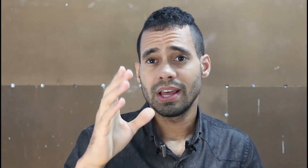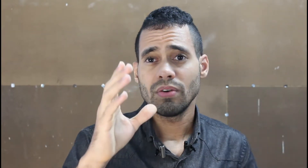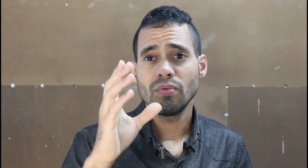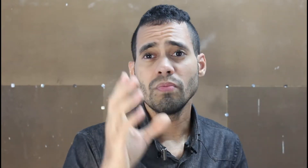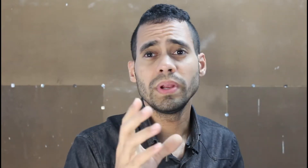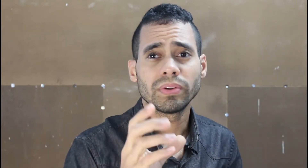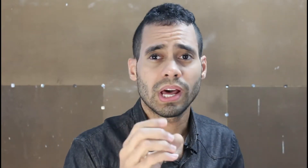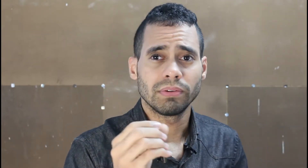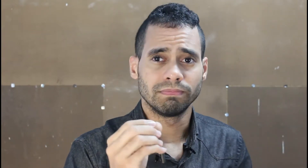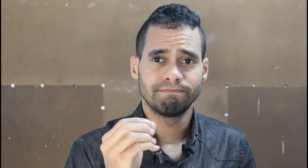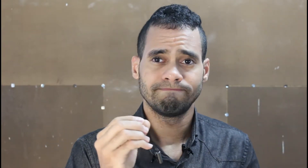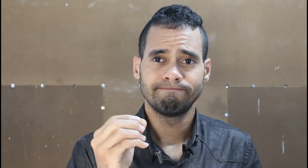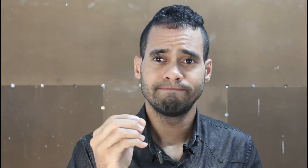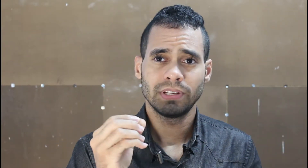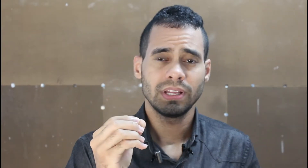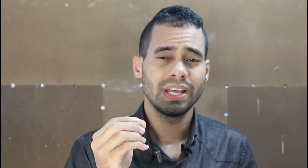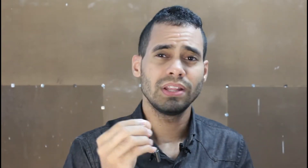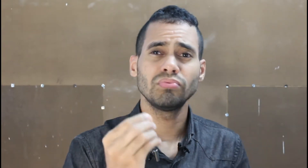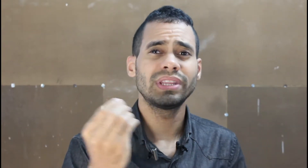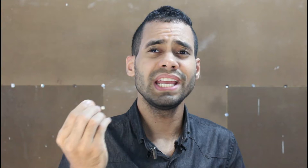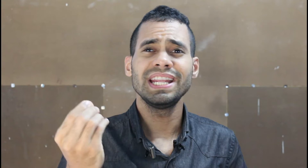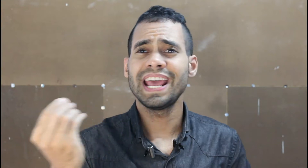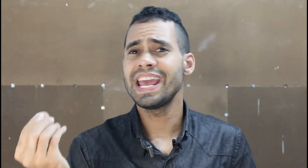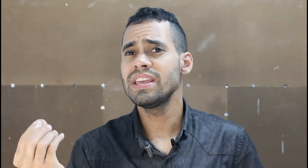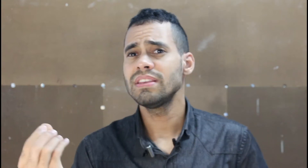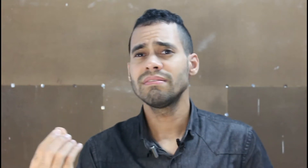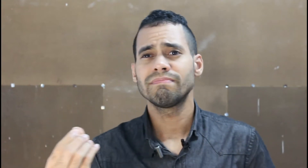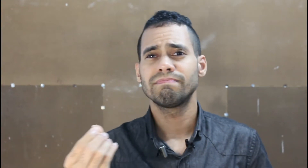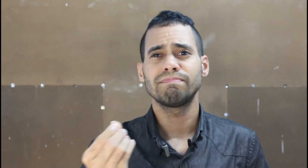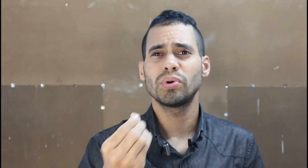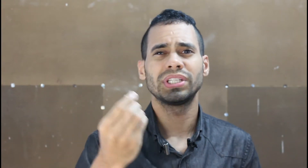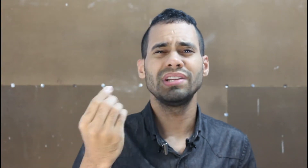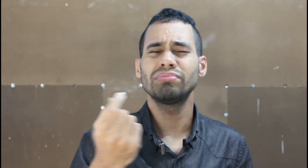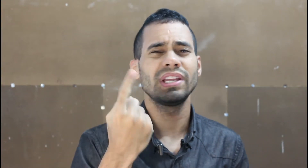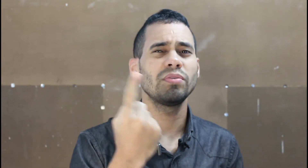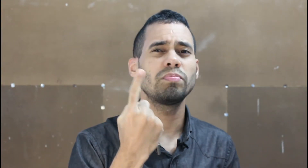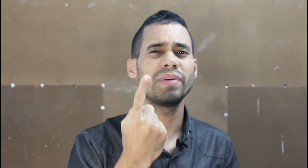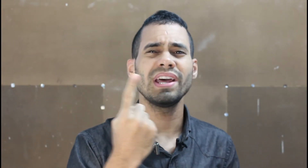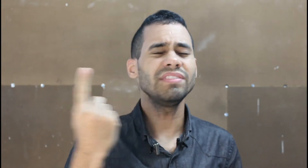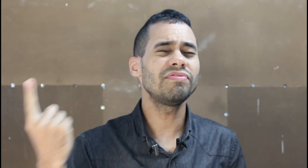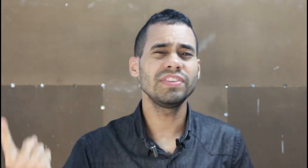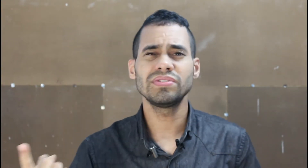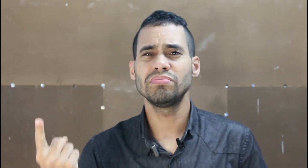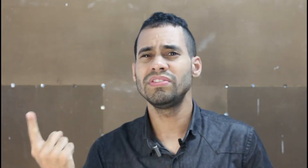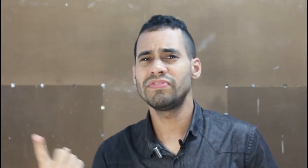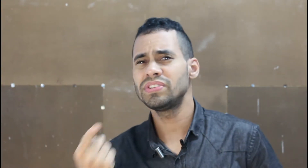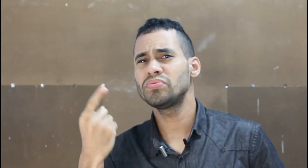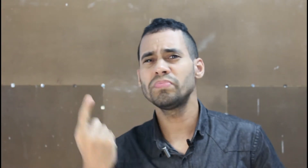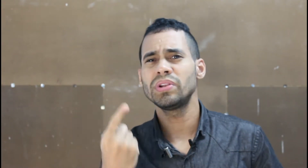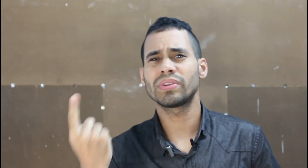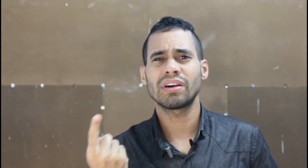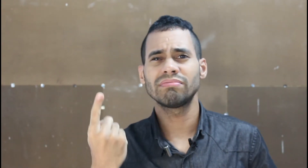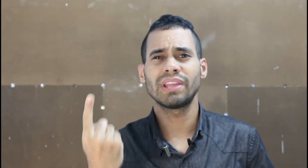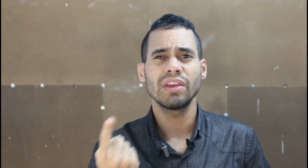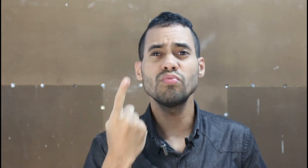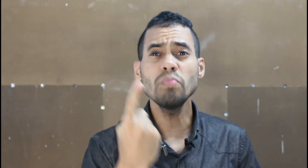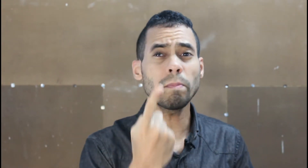um bilionário não tem nem... Poxa, ele não tem nenhum... É difícil, difícil um bilionário ter 1